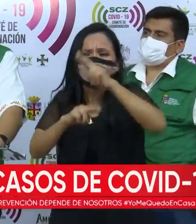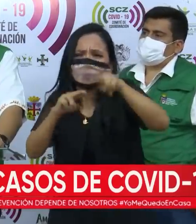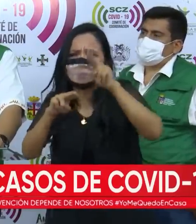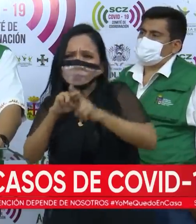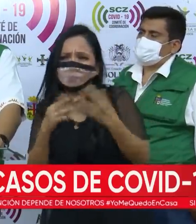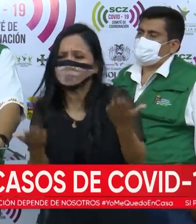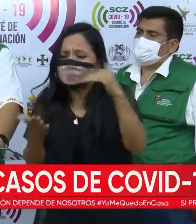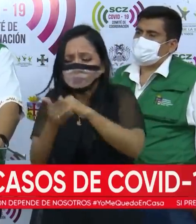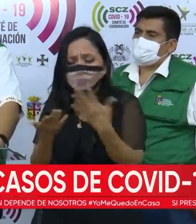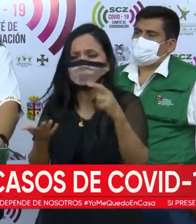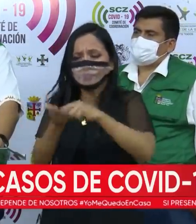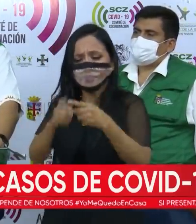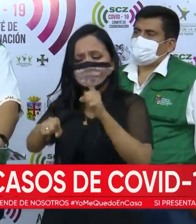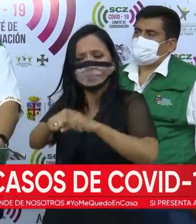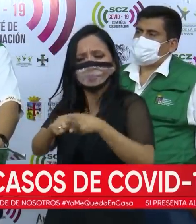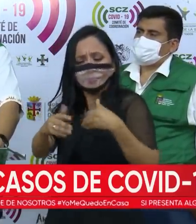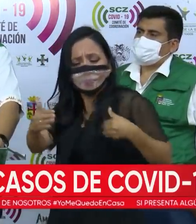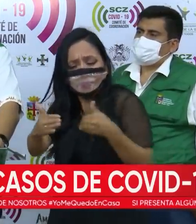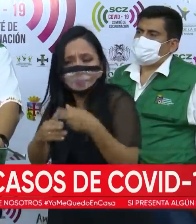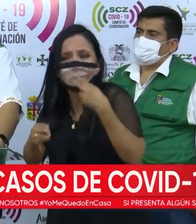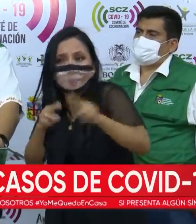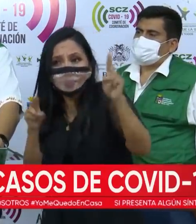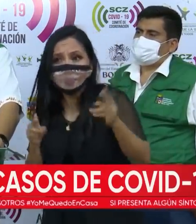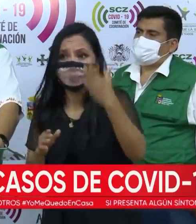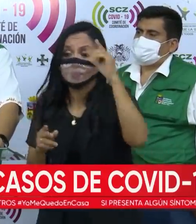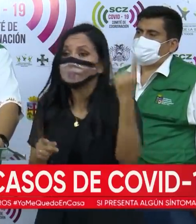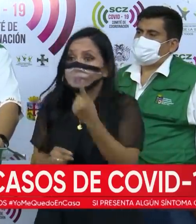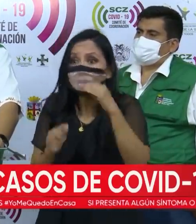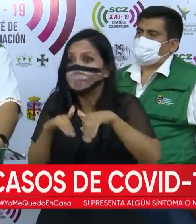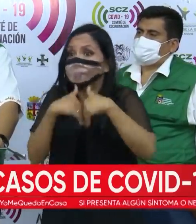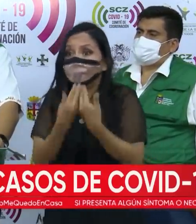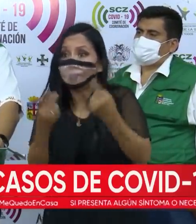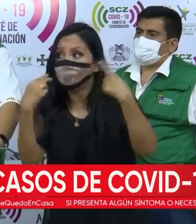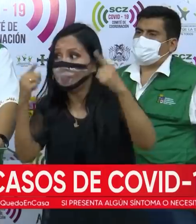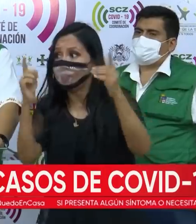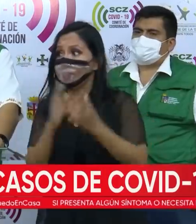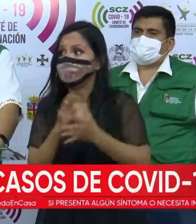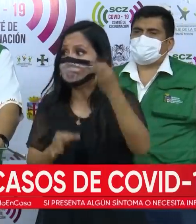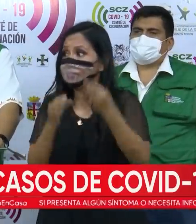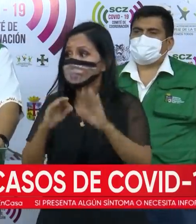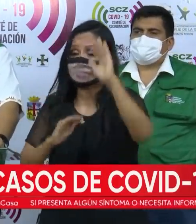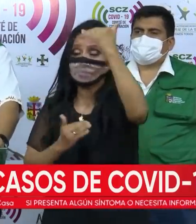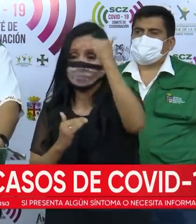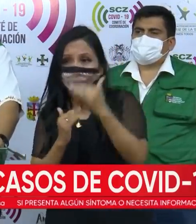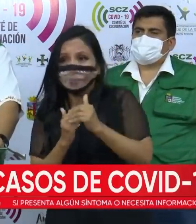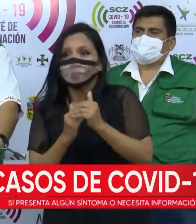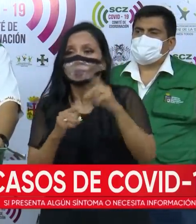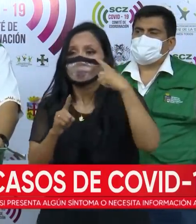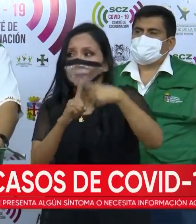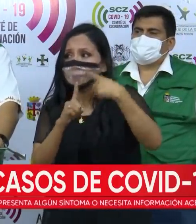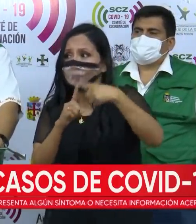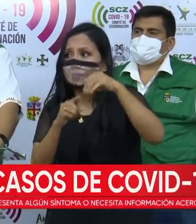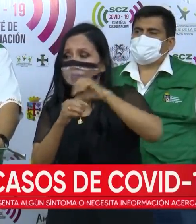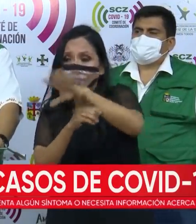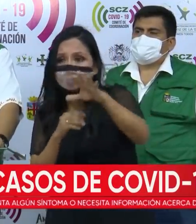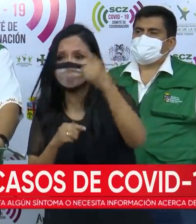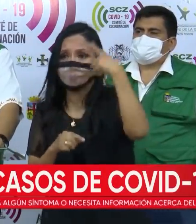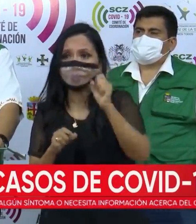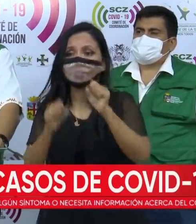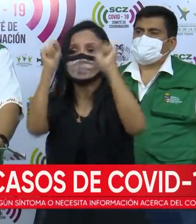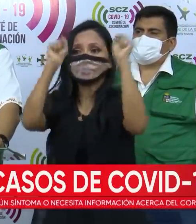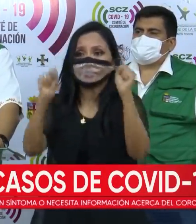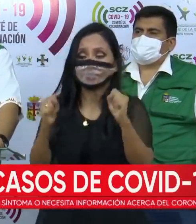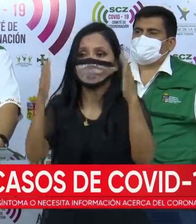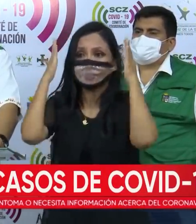que sea en el menor tiempo posible. Y eso solamente lo vamos a conseguir si disminuimos la cantidad de contagios para que el